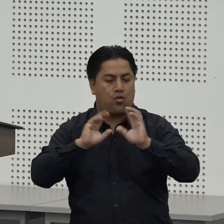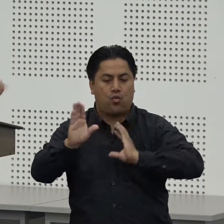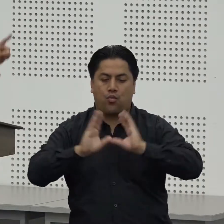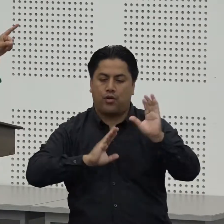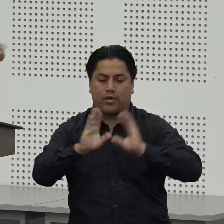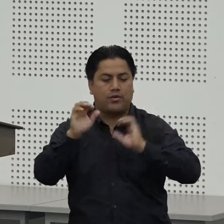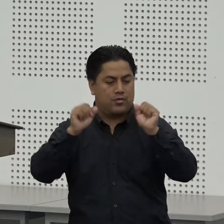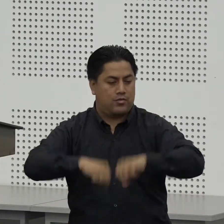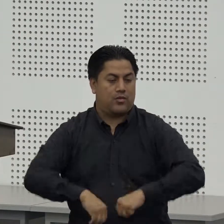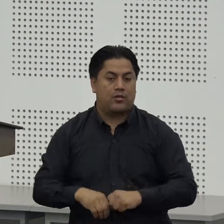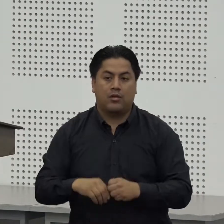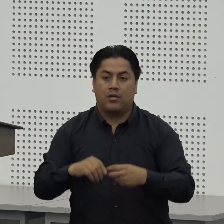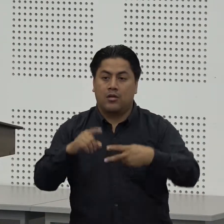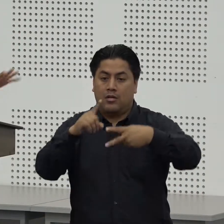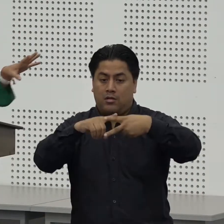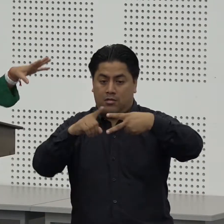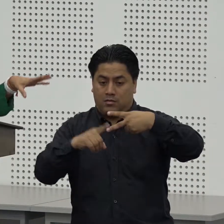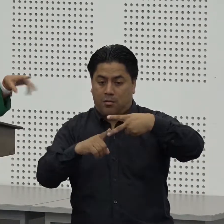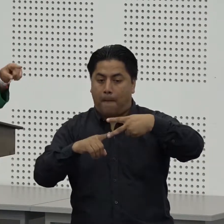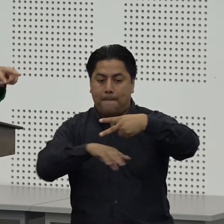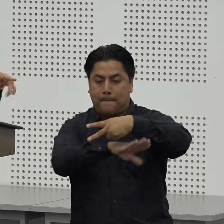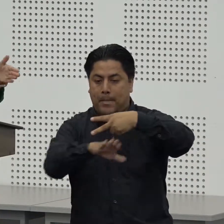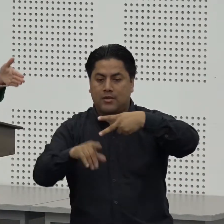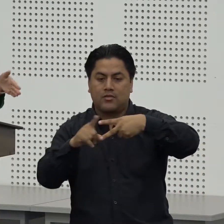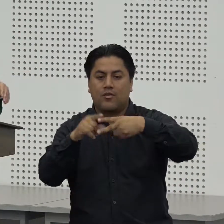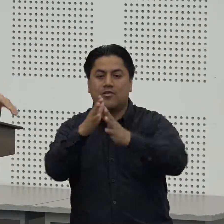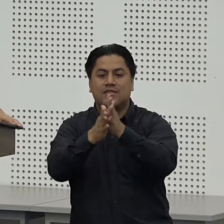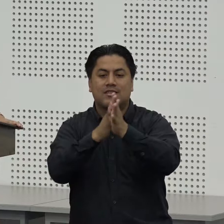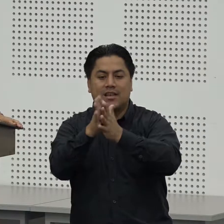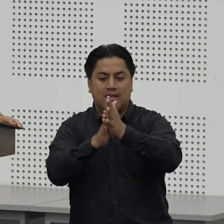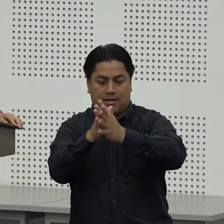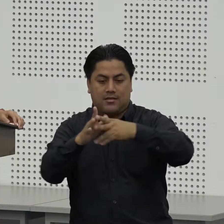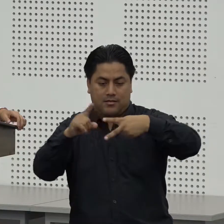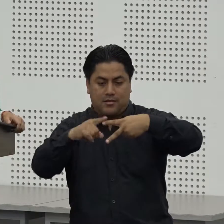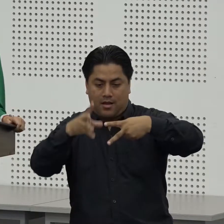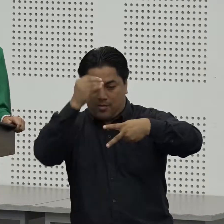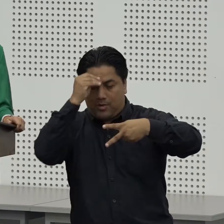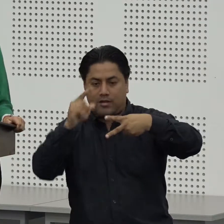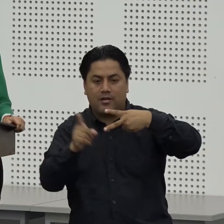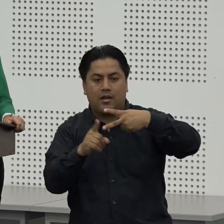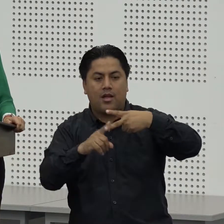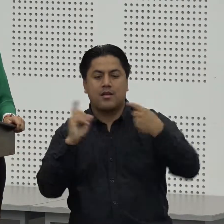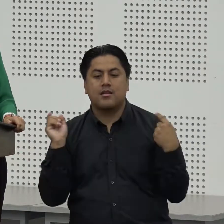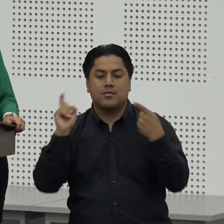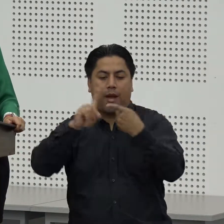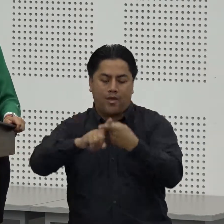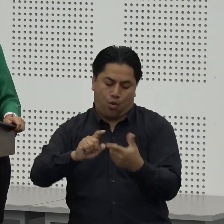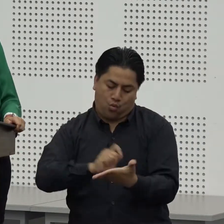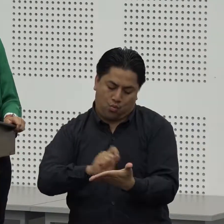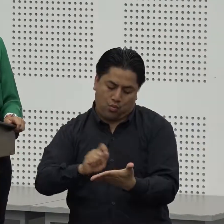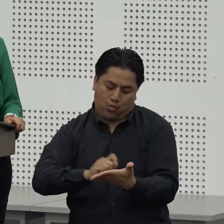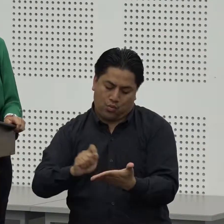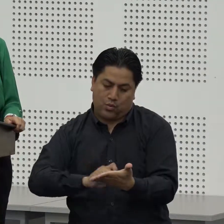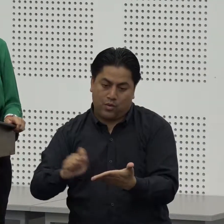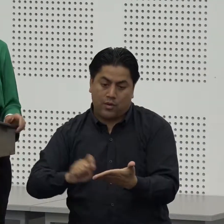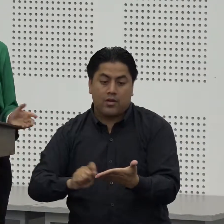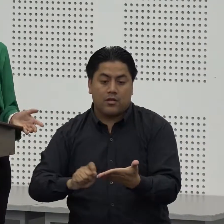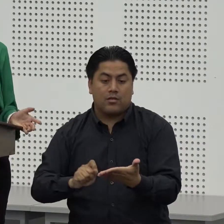elementos básicos lengua de señas que es lo que van aprendiendo y lo que ven aquí y el español escrito sobre todo